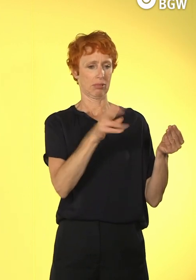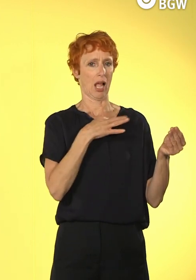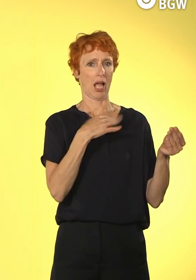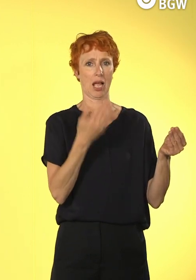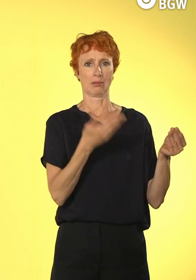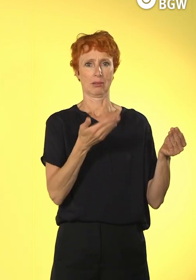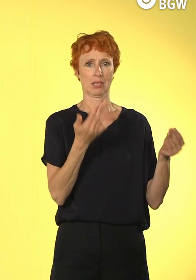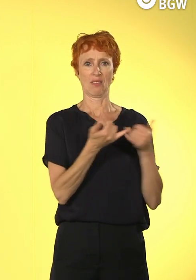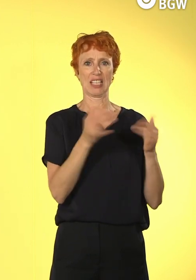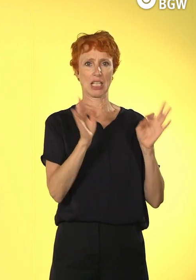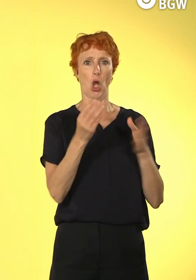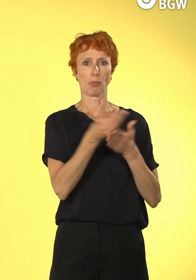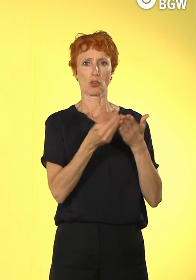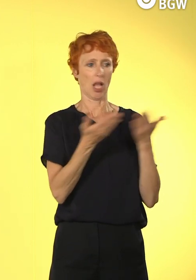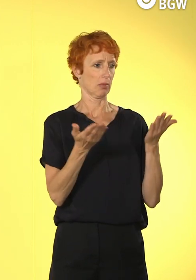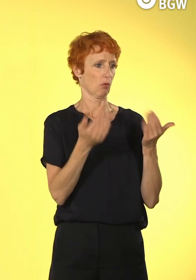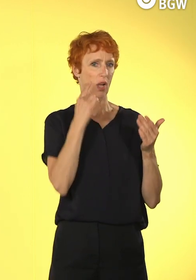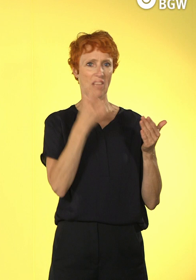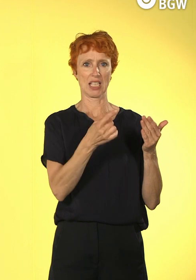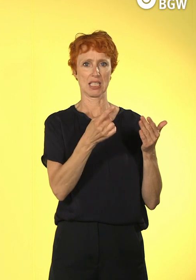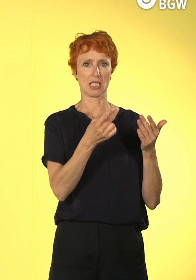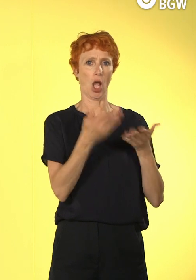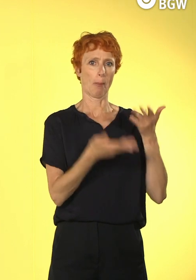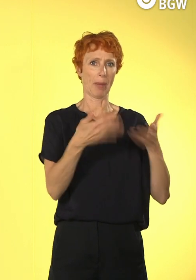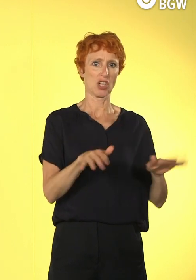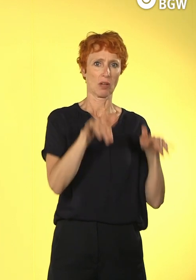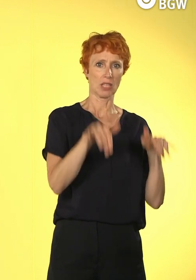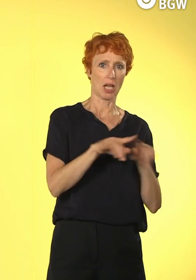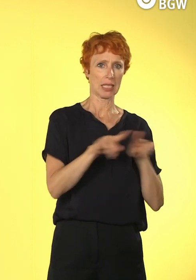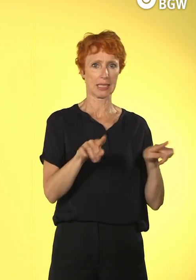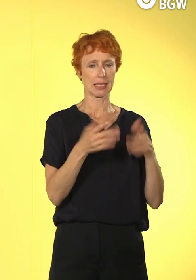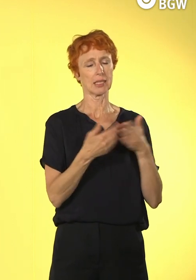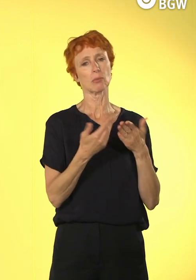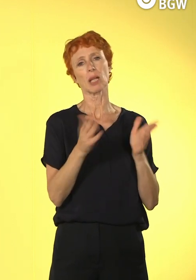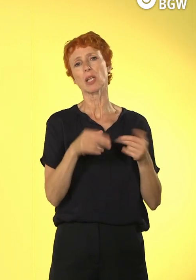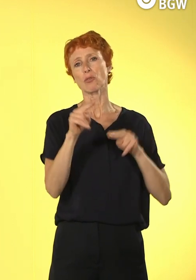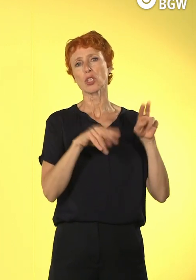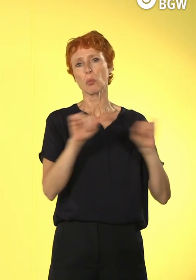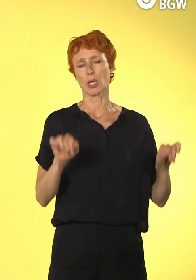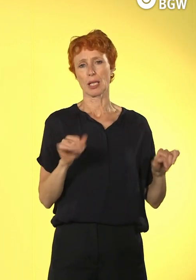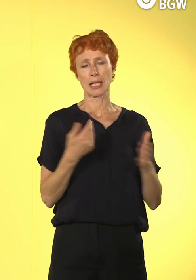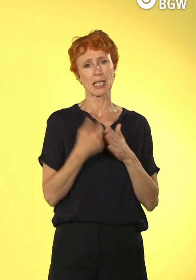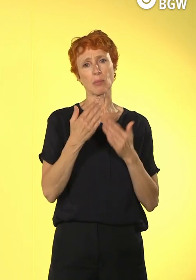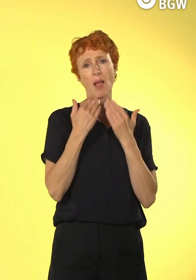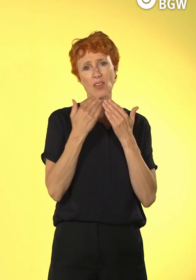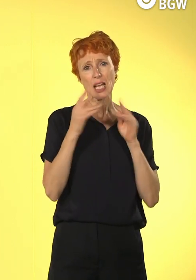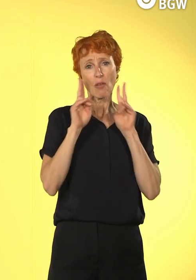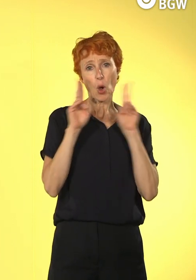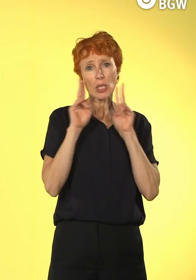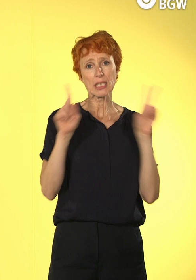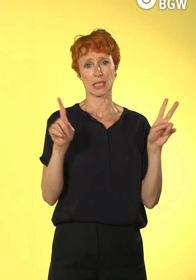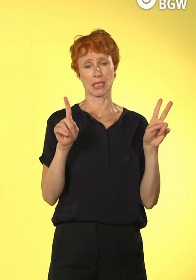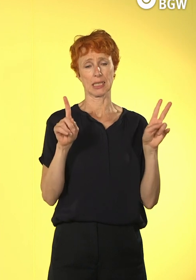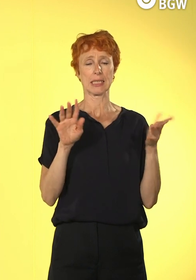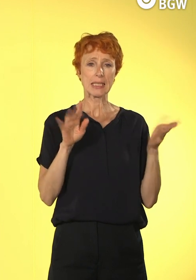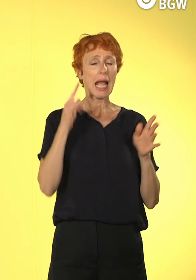wir das festmachen, damit wir bereit sind. Und da gibt es eben verschiedene Möglichkeiten. Also seien Sie vorsichtig da. Das ist sinnvoll. Also ich